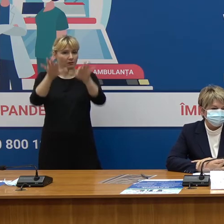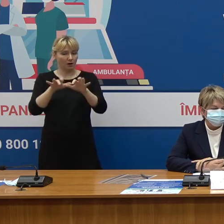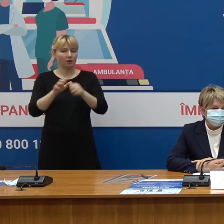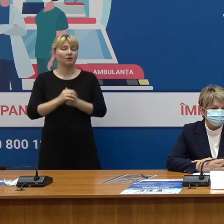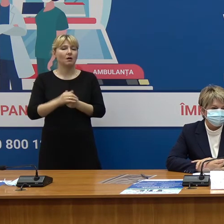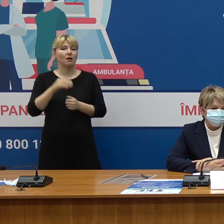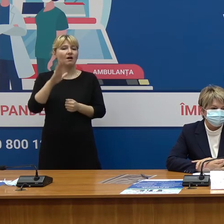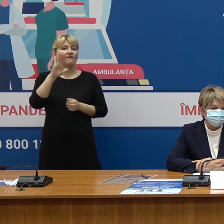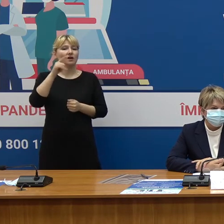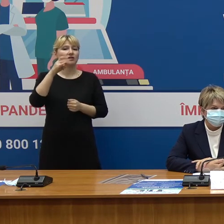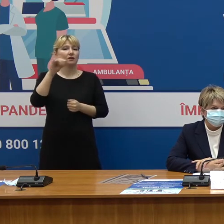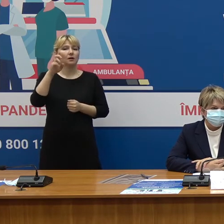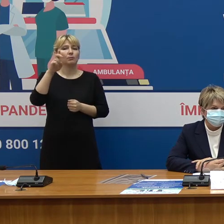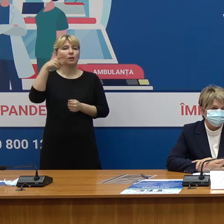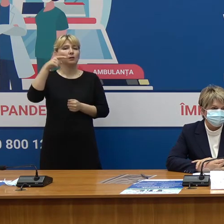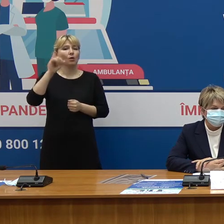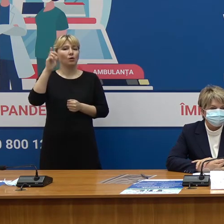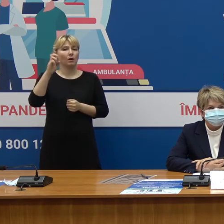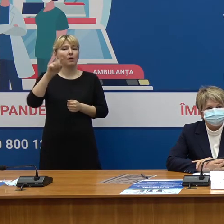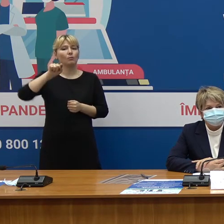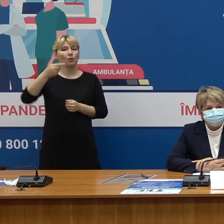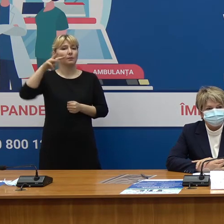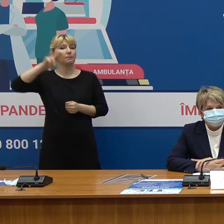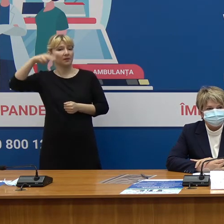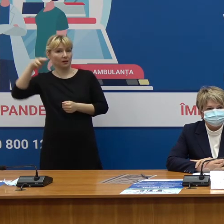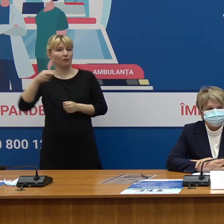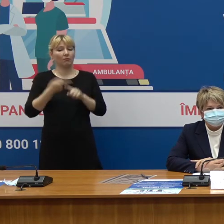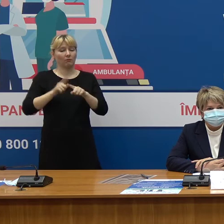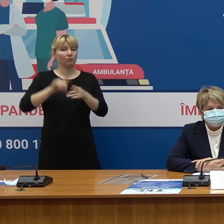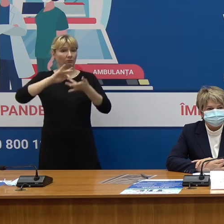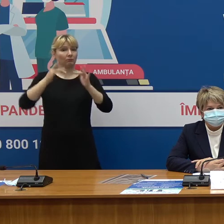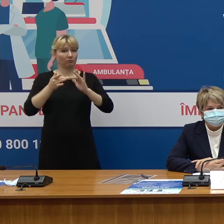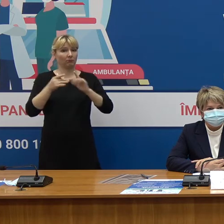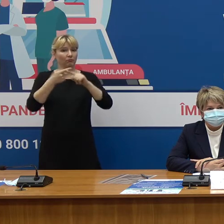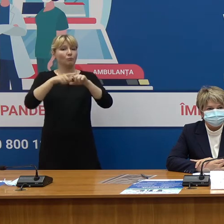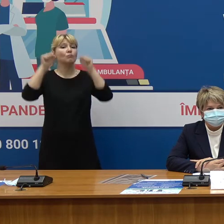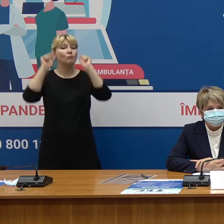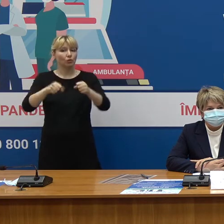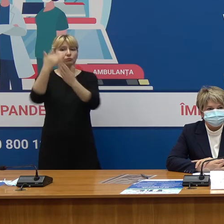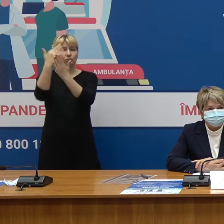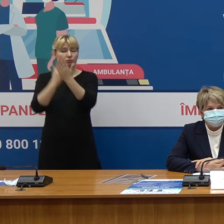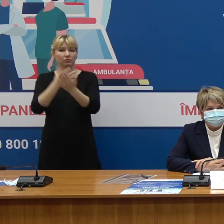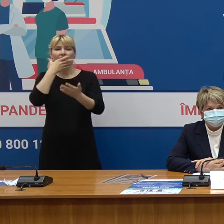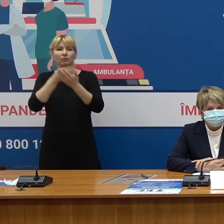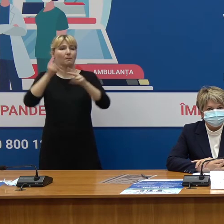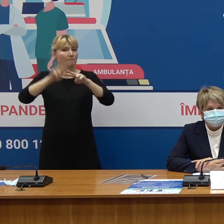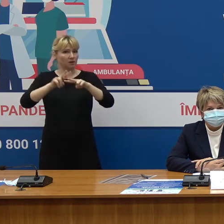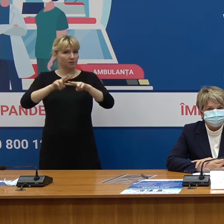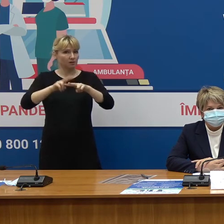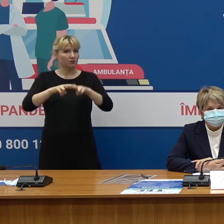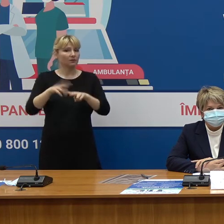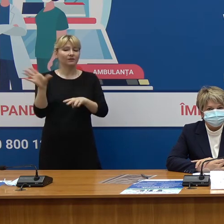pagina vaccinare.gov.md astfel că fiecare persoană doar introducând ITNP-ul își poate alege